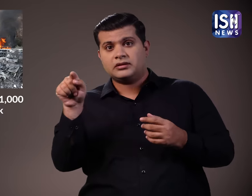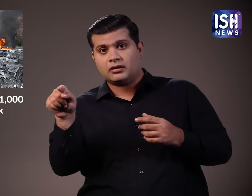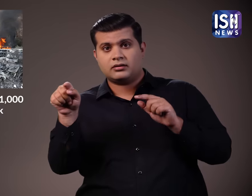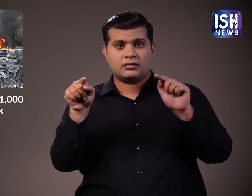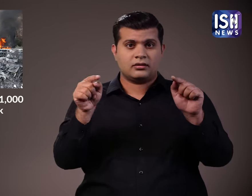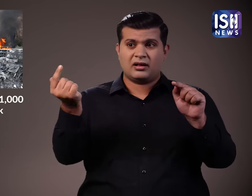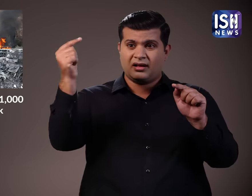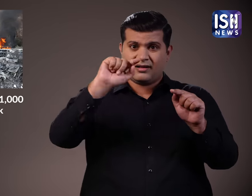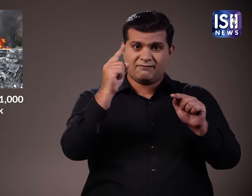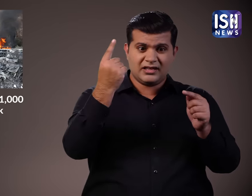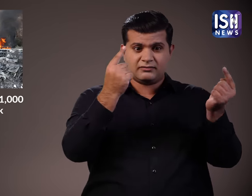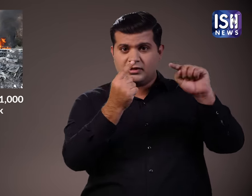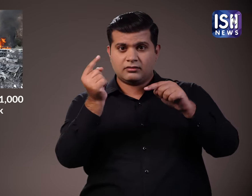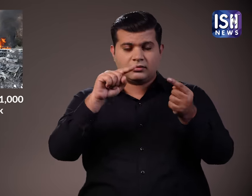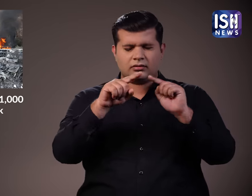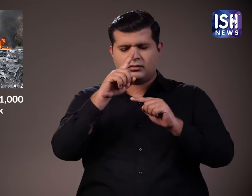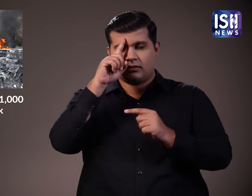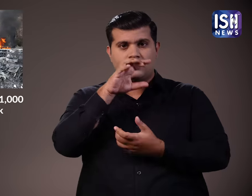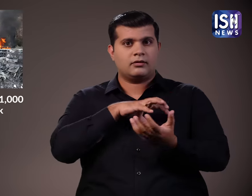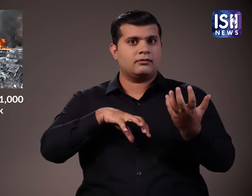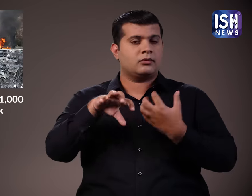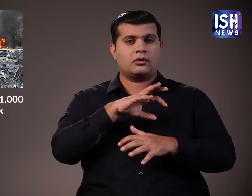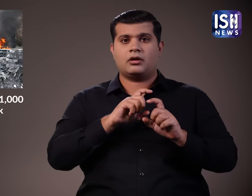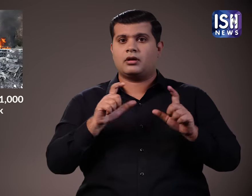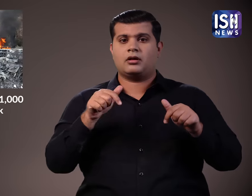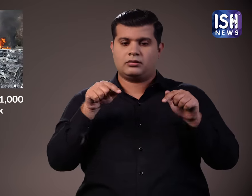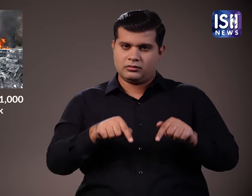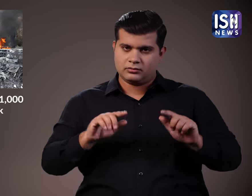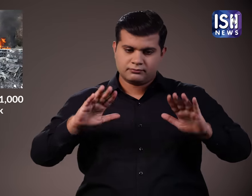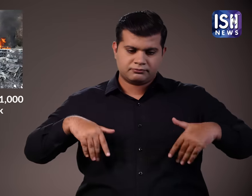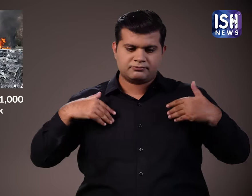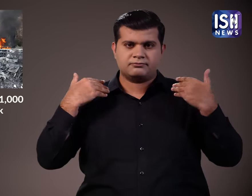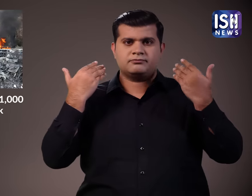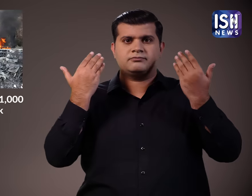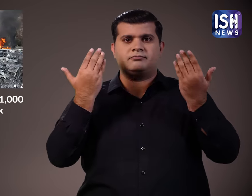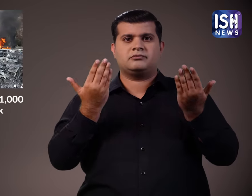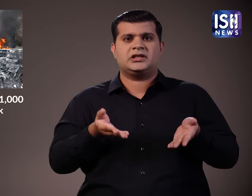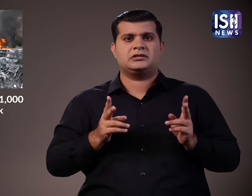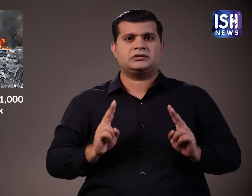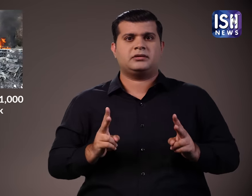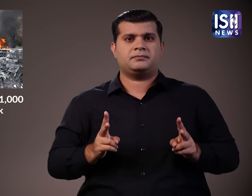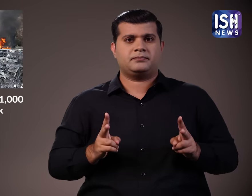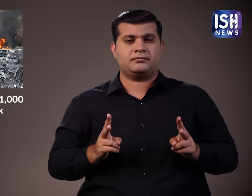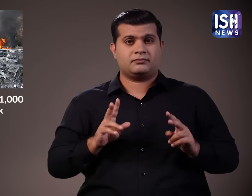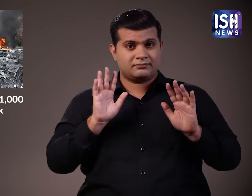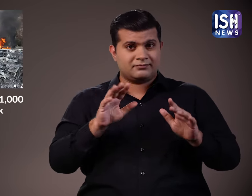नहीं है। इसलिए इतने सालों से संगर्ष चल रहा है।